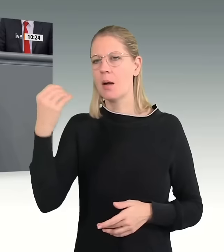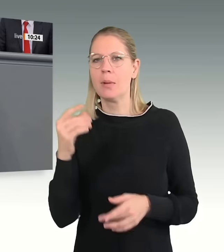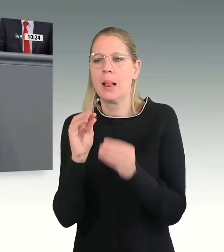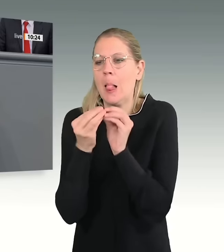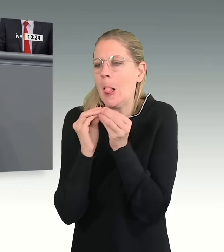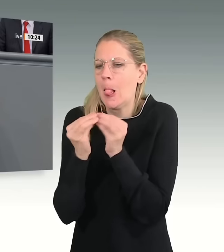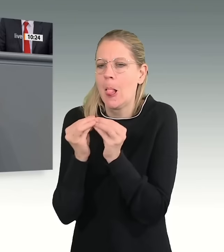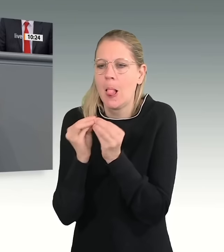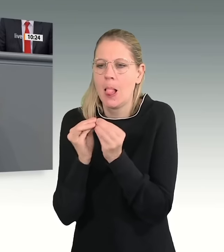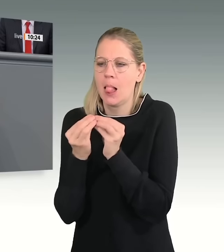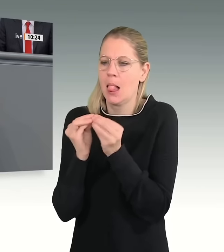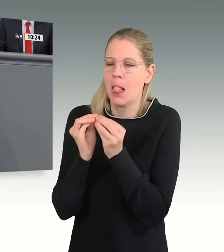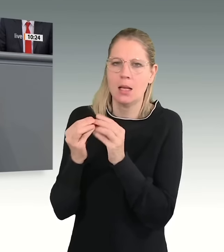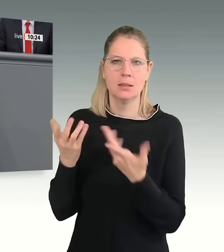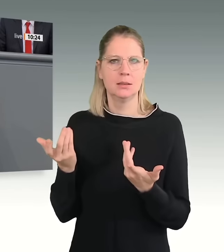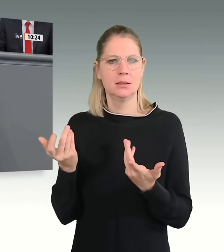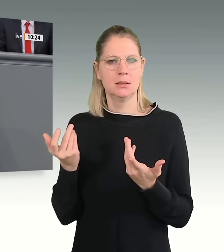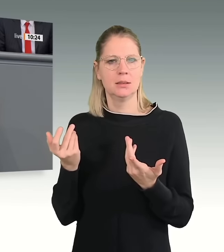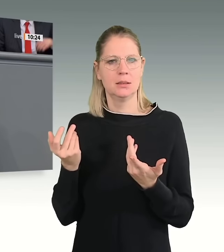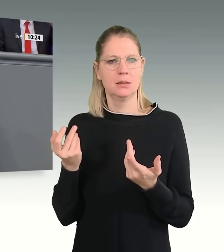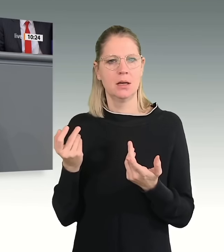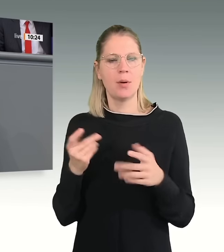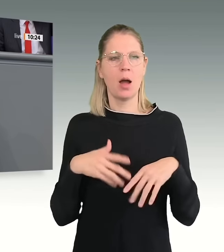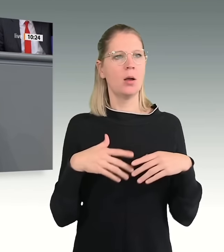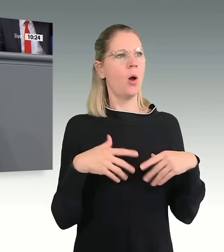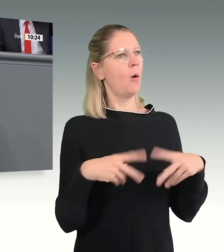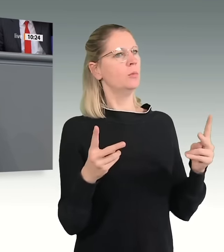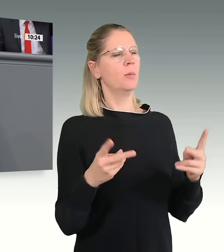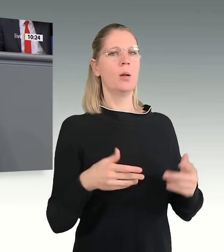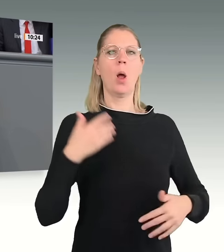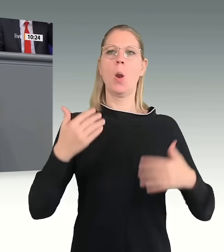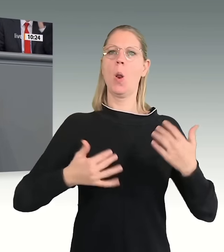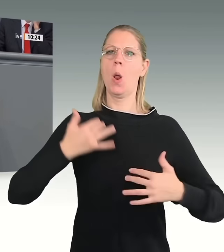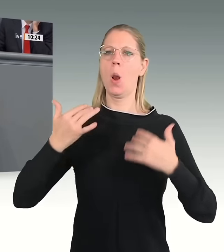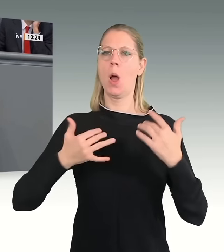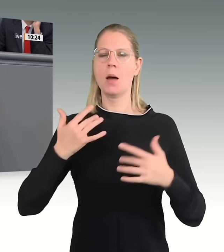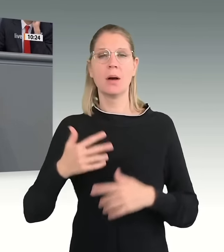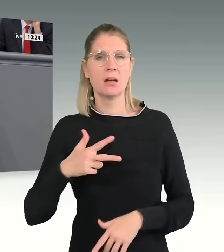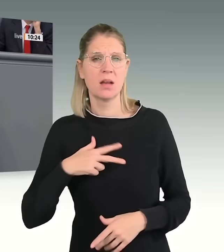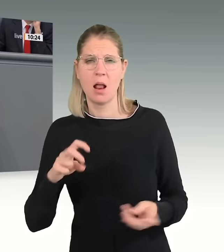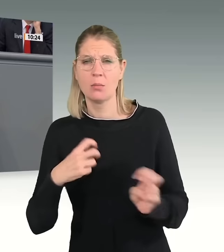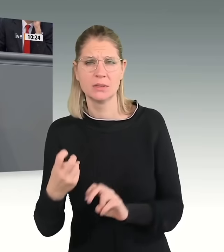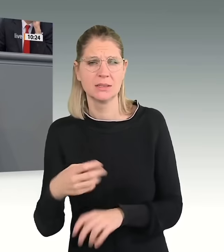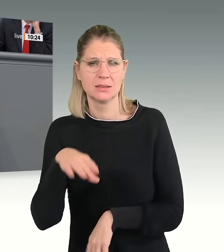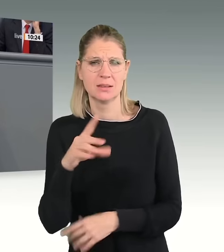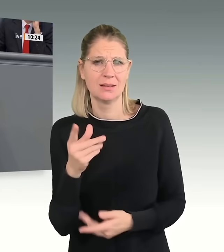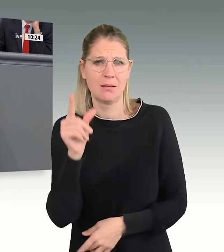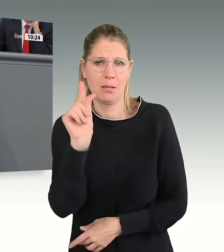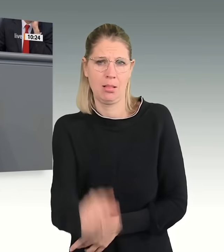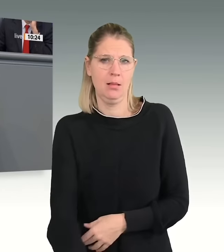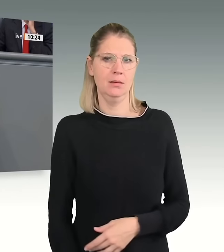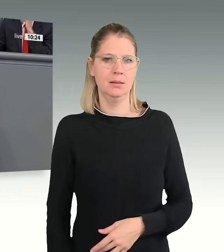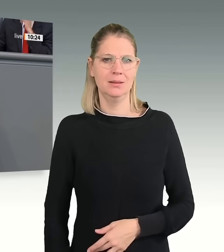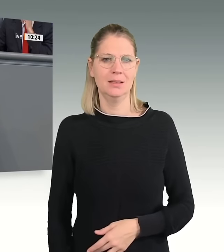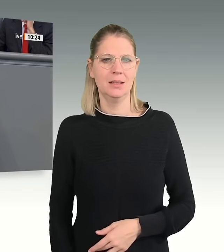Worte, die in der Realität nichts anderes sind als große Tatenlosigkeit, brauchen wir eine echte Asylwende.